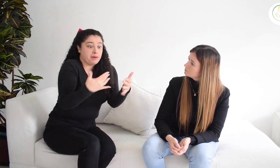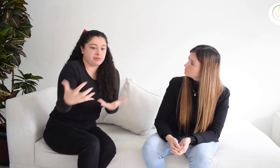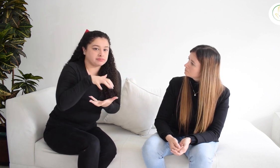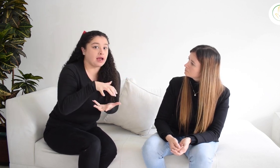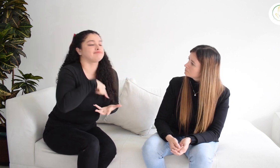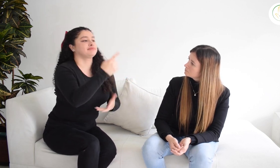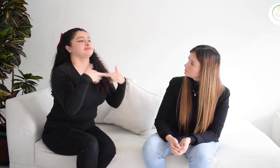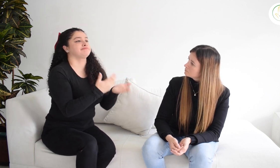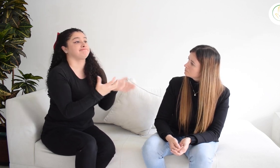correo electrónico.